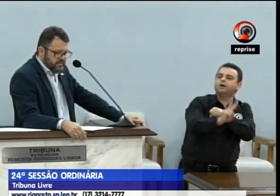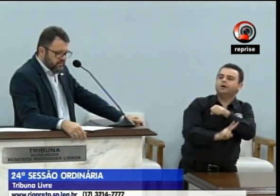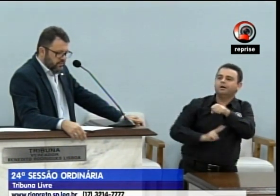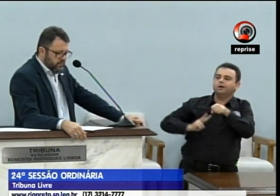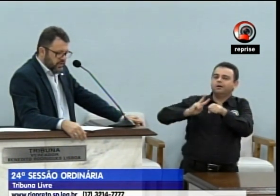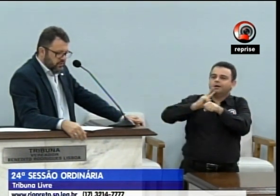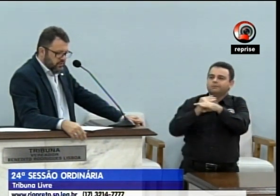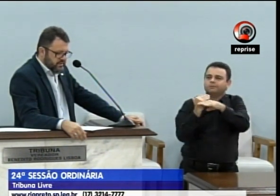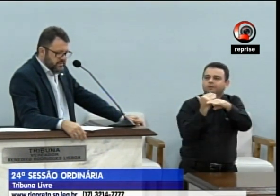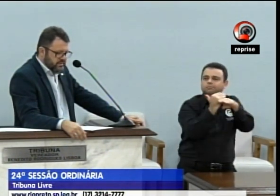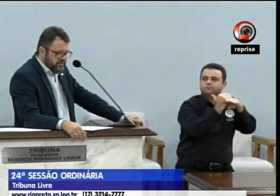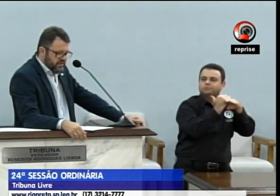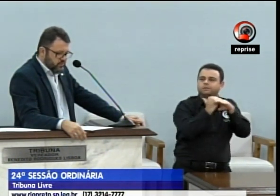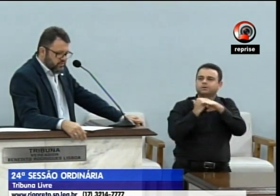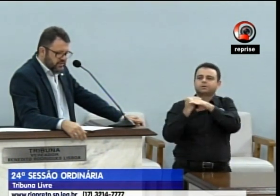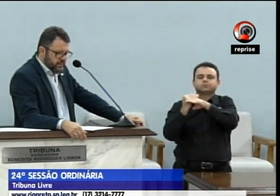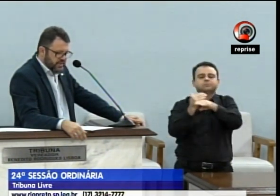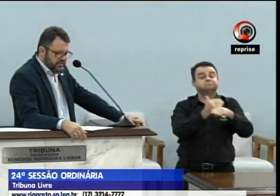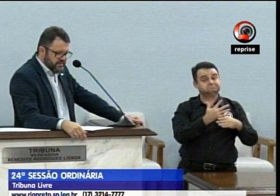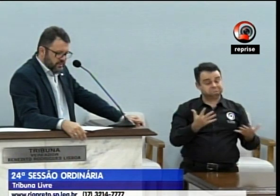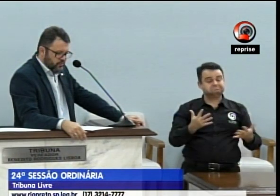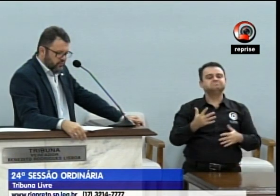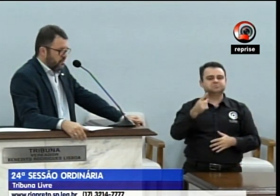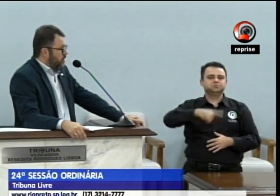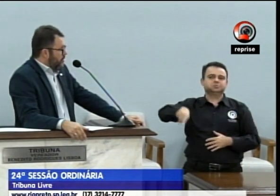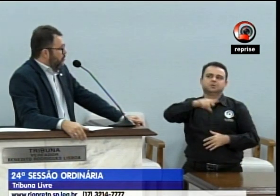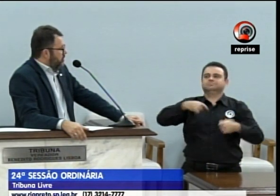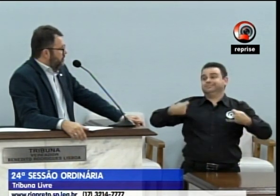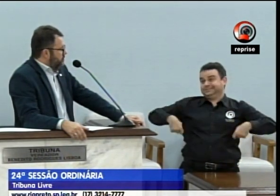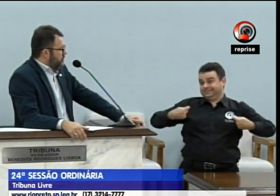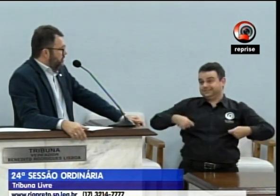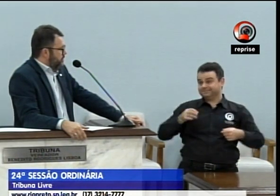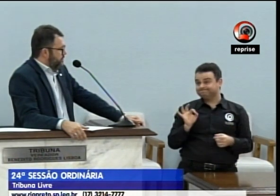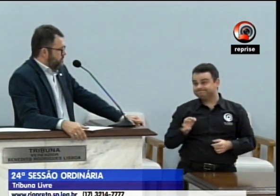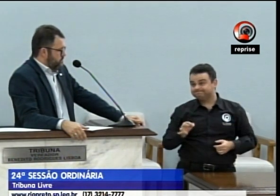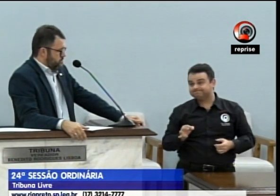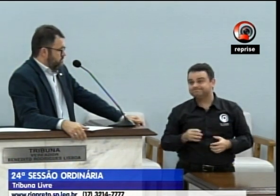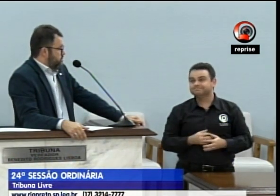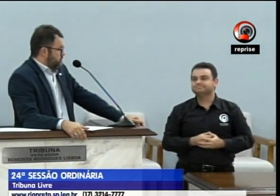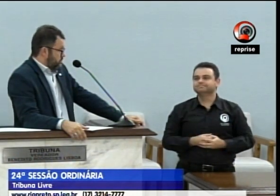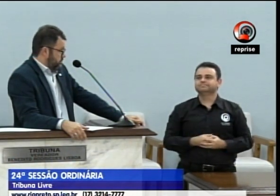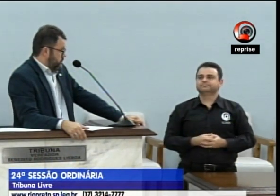esse desenvolvimento que nós desejamos e precisamos. O próximo, por favor.